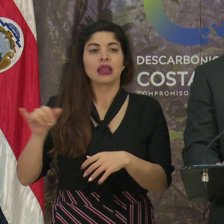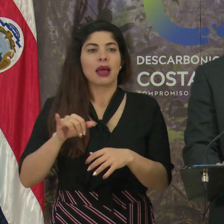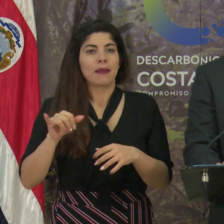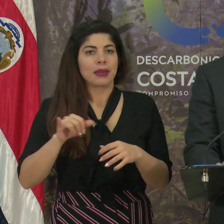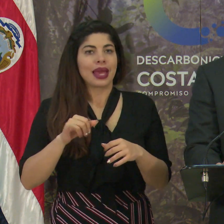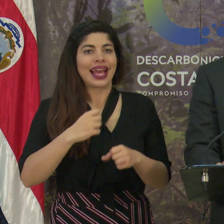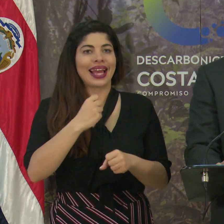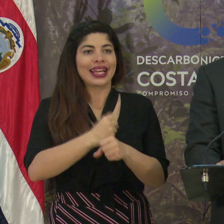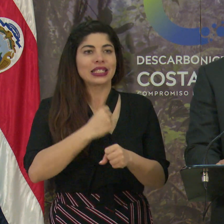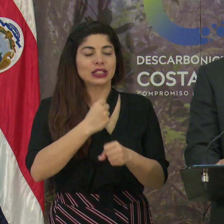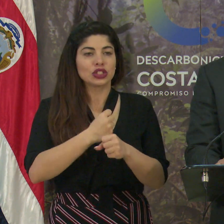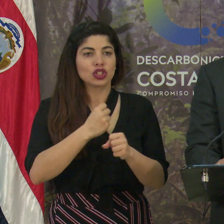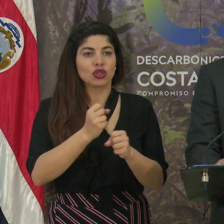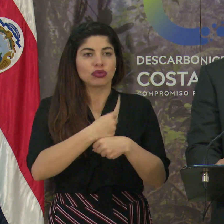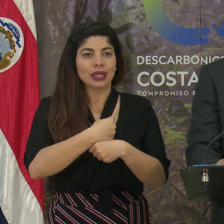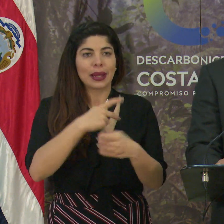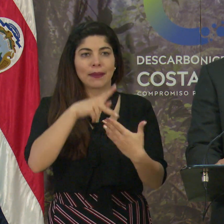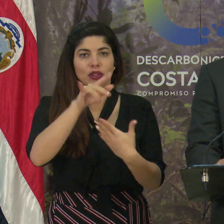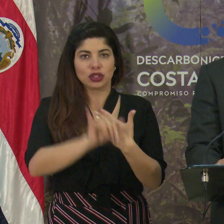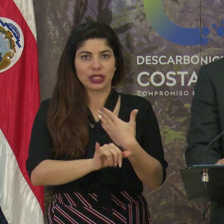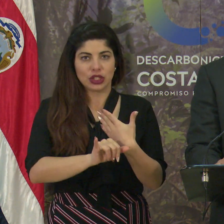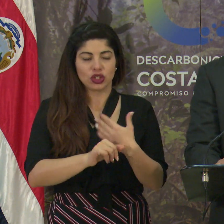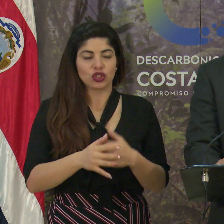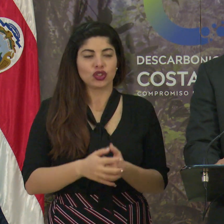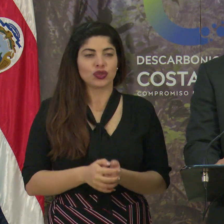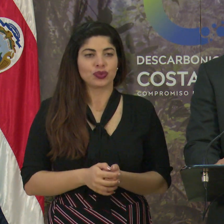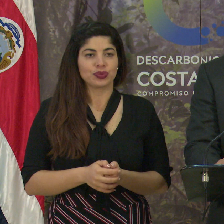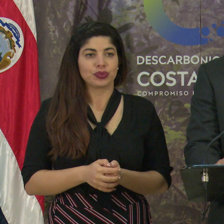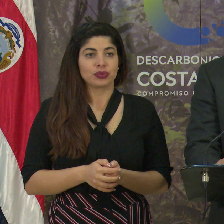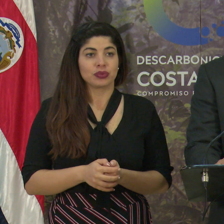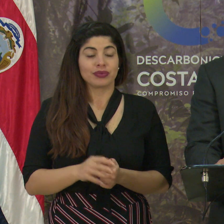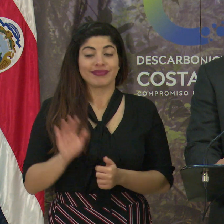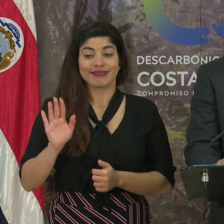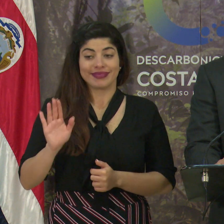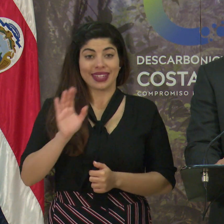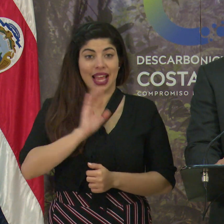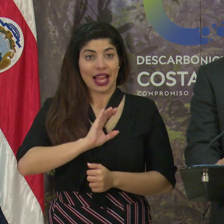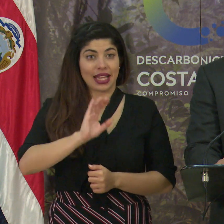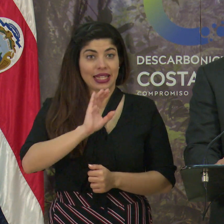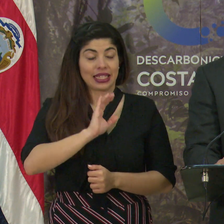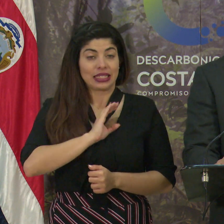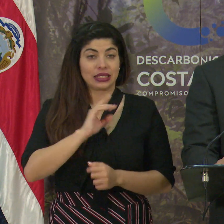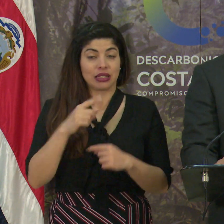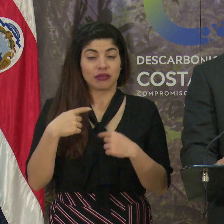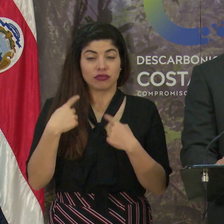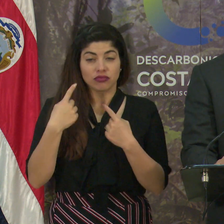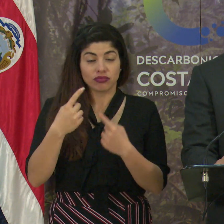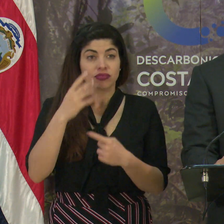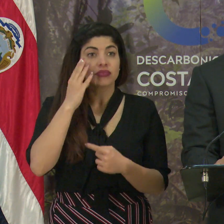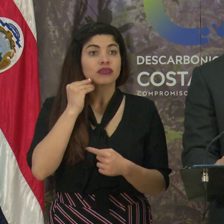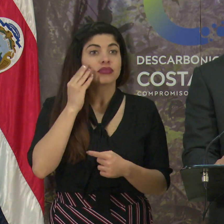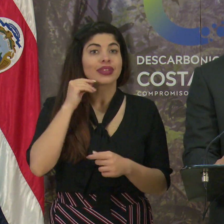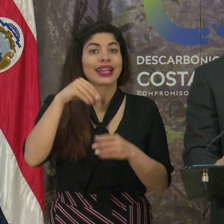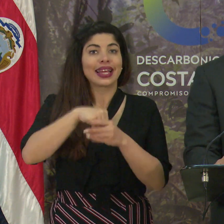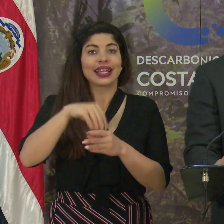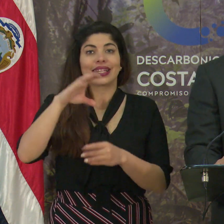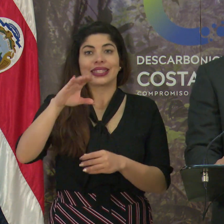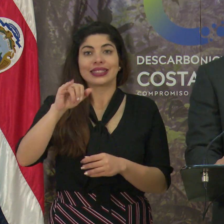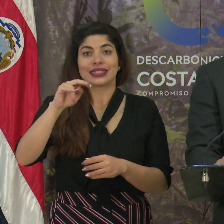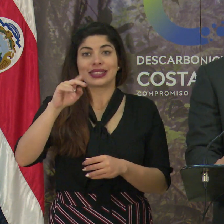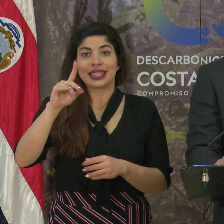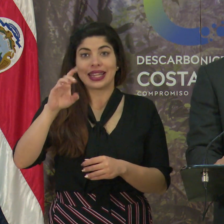en gestión de proyectos. Y esa característica que desarrolló desde Cinde